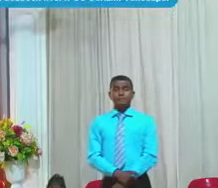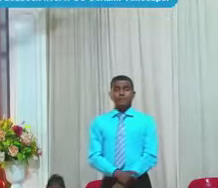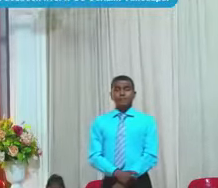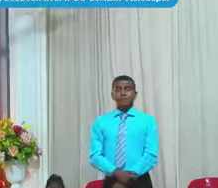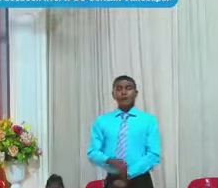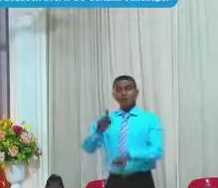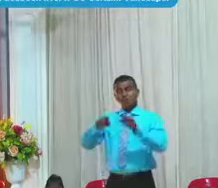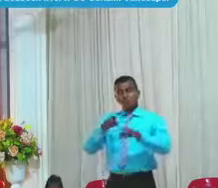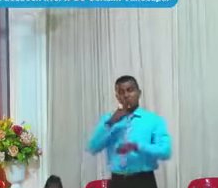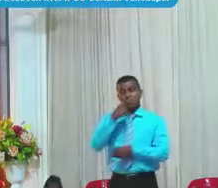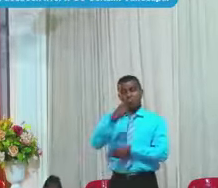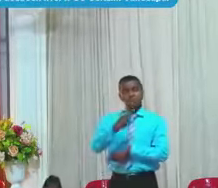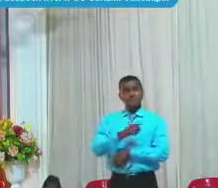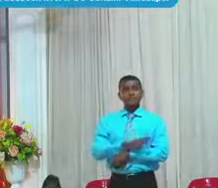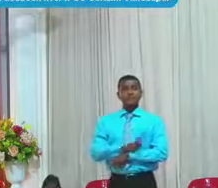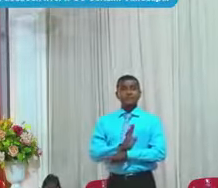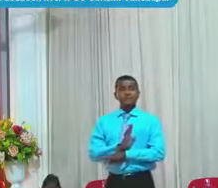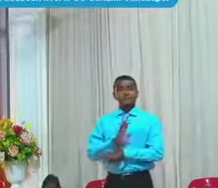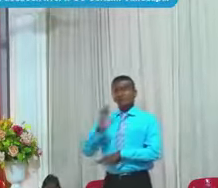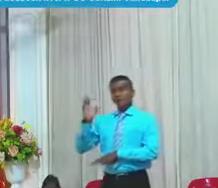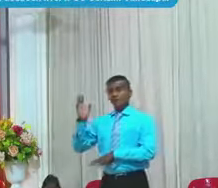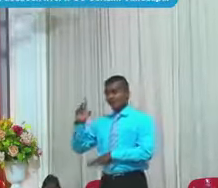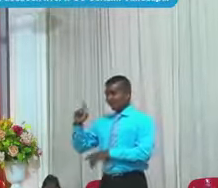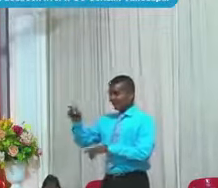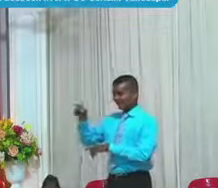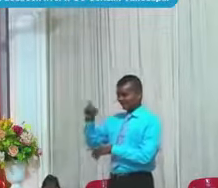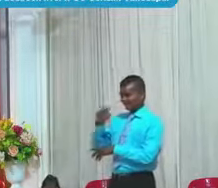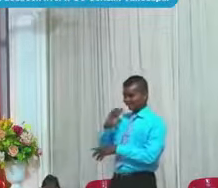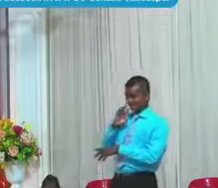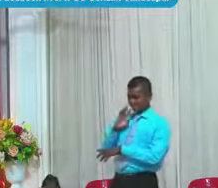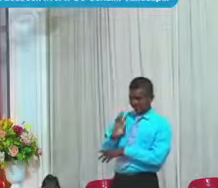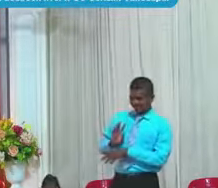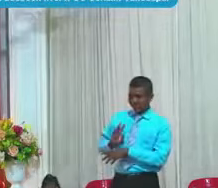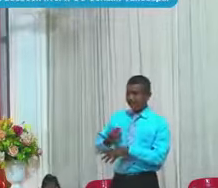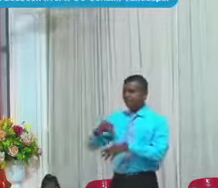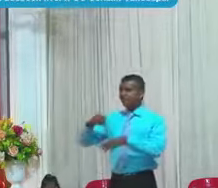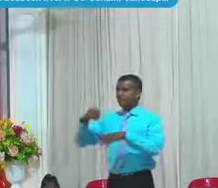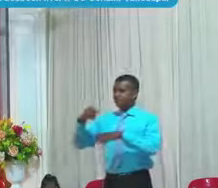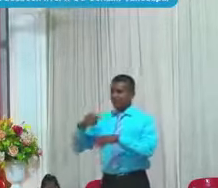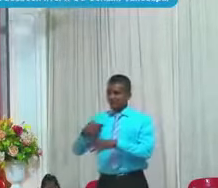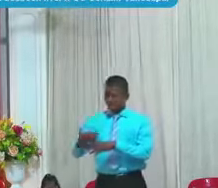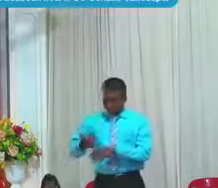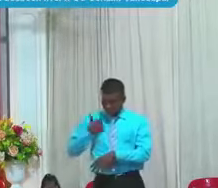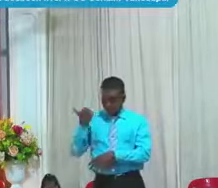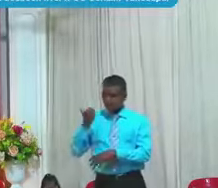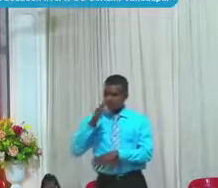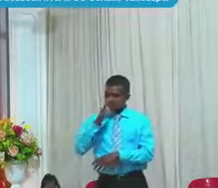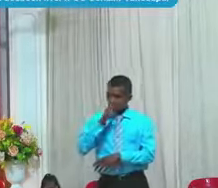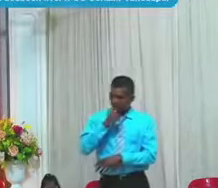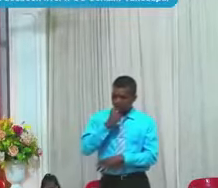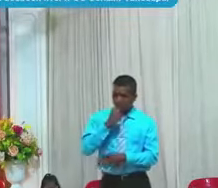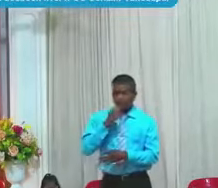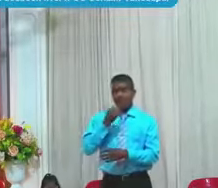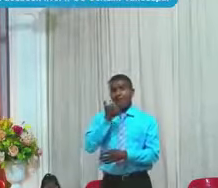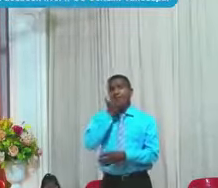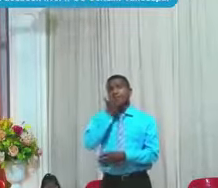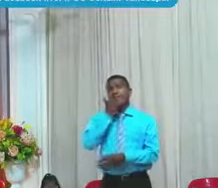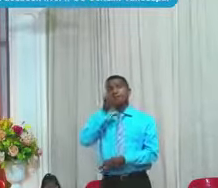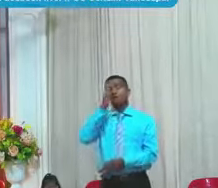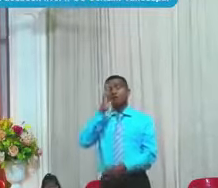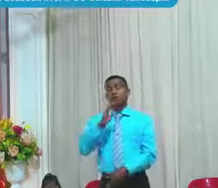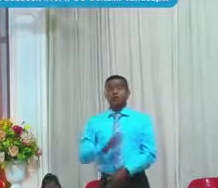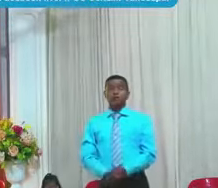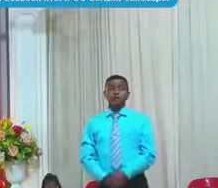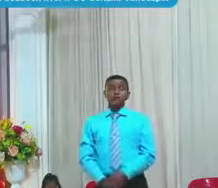Pequé y pervertí lo recto Y no me ha aprovechado Dios redimirá su alma Para que no